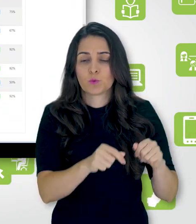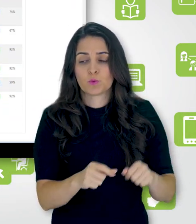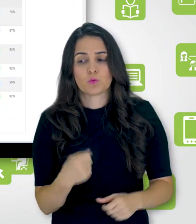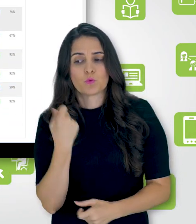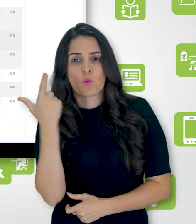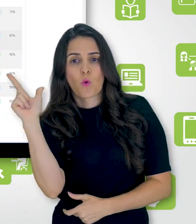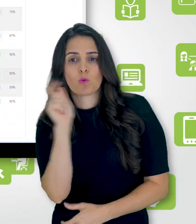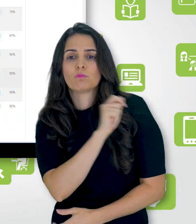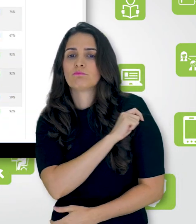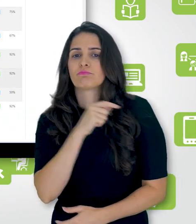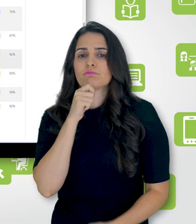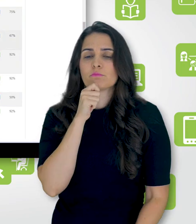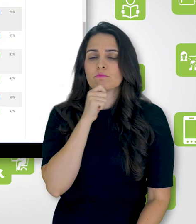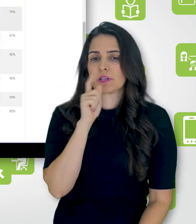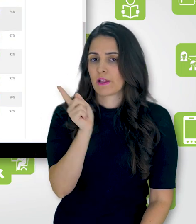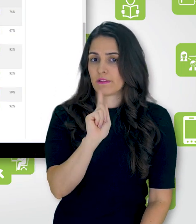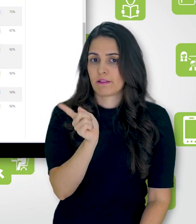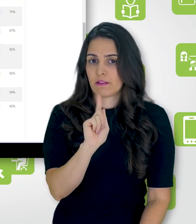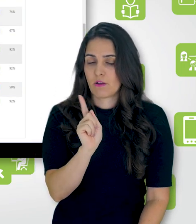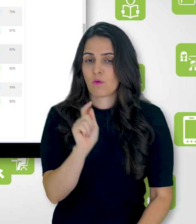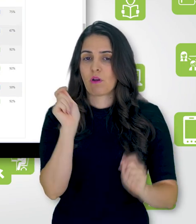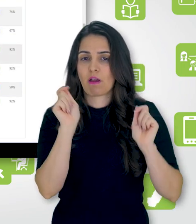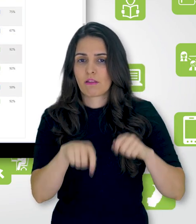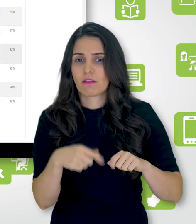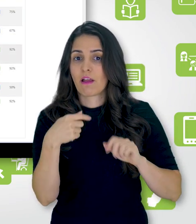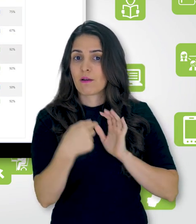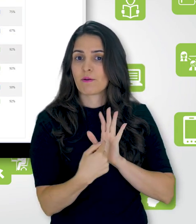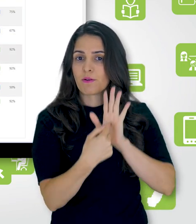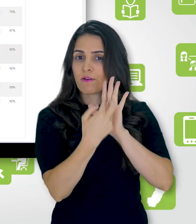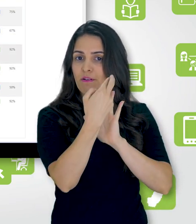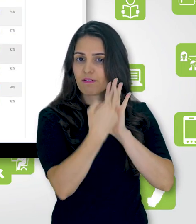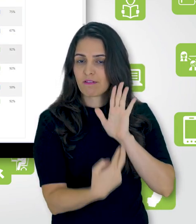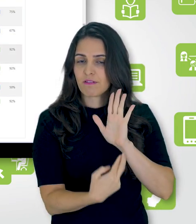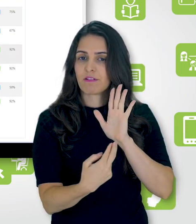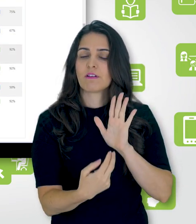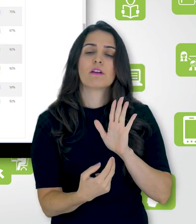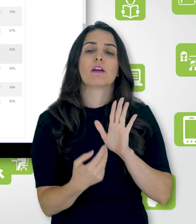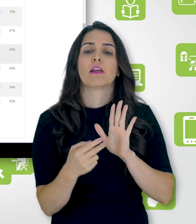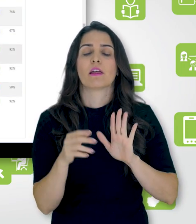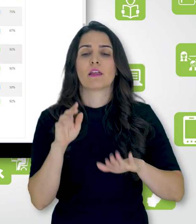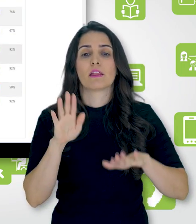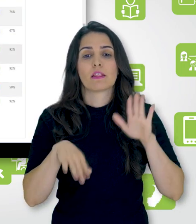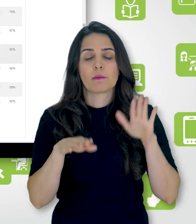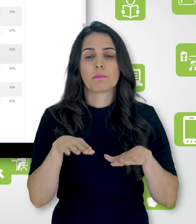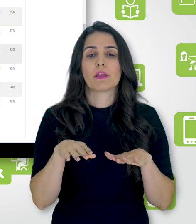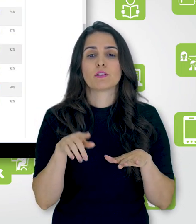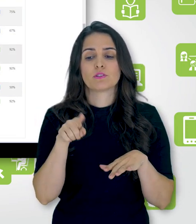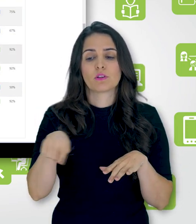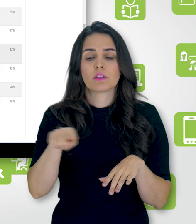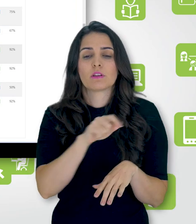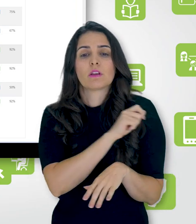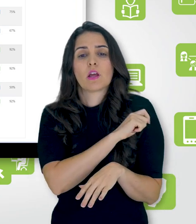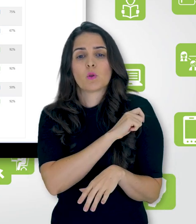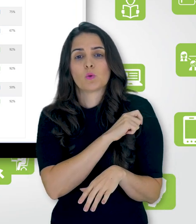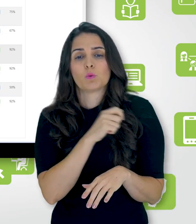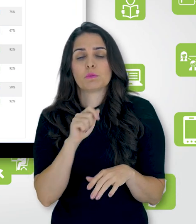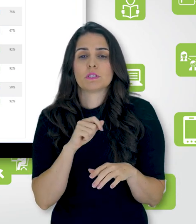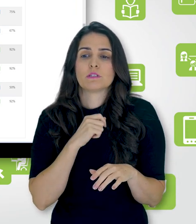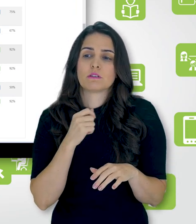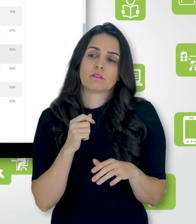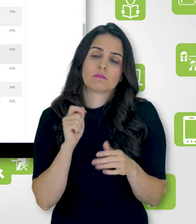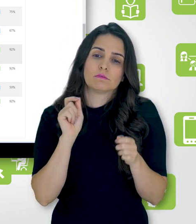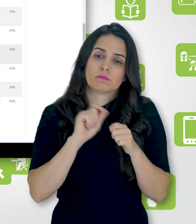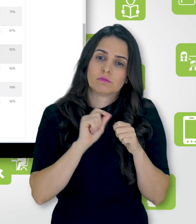E aí, eu tenho, então, como monitorar. Neste caso aqui, é uma atividade que depende de uma condição que ela foi